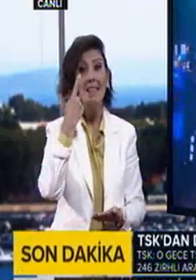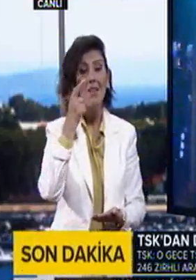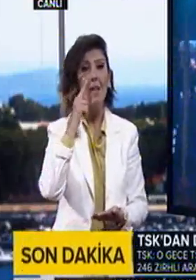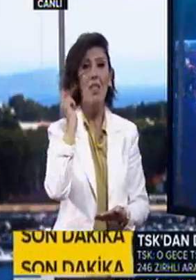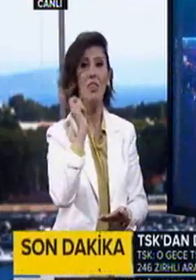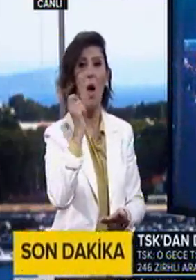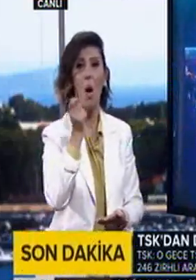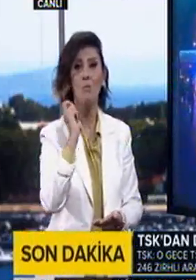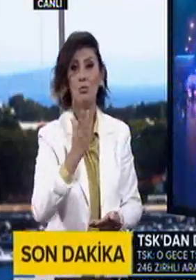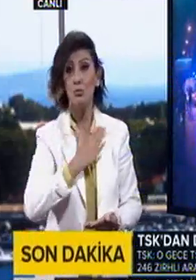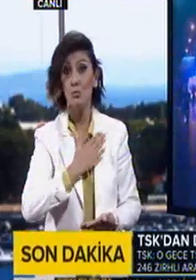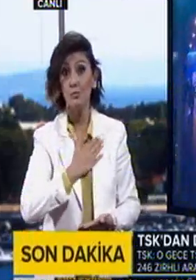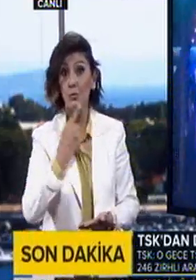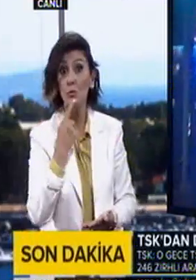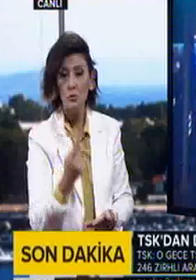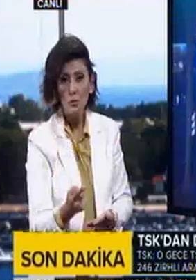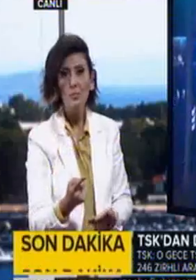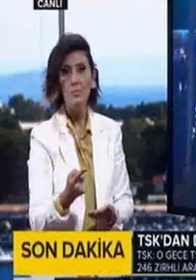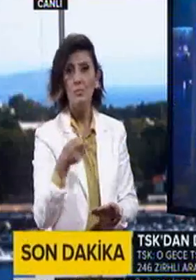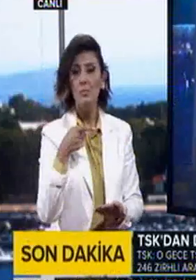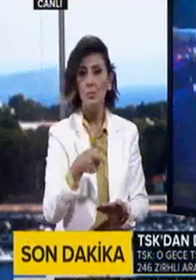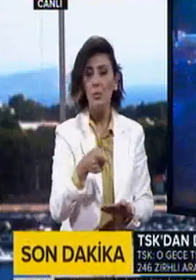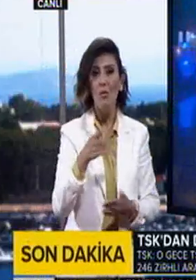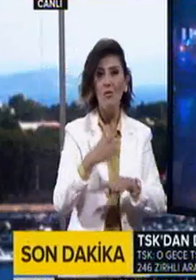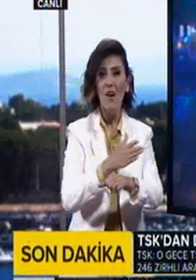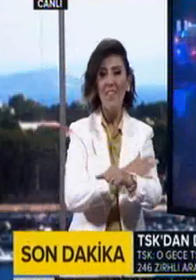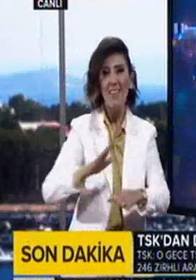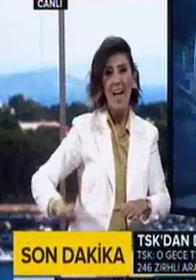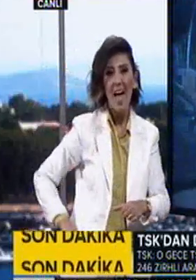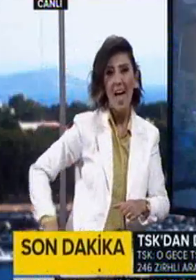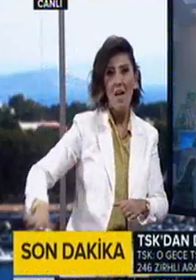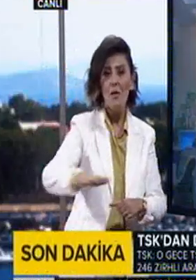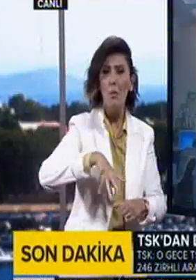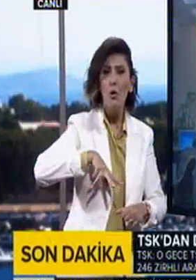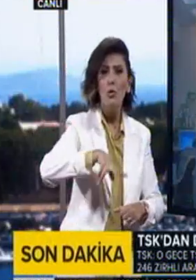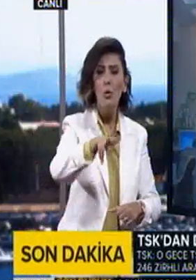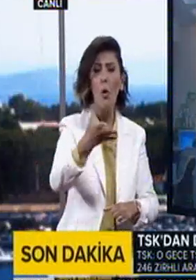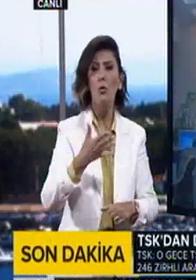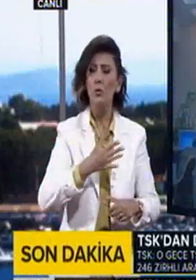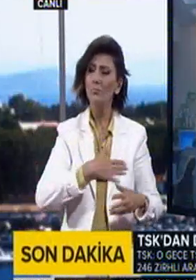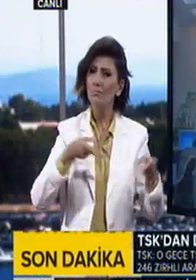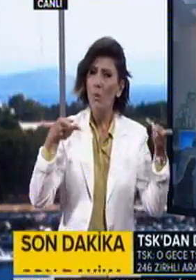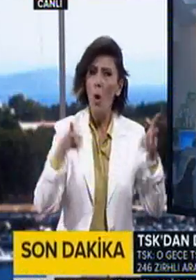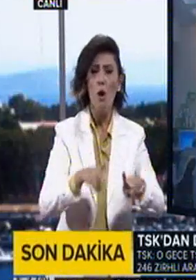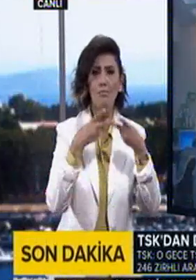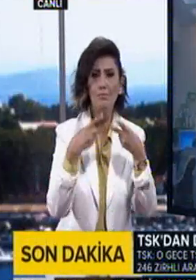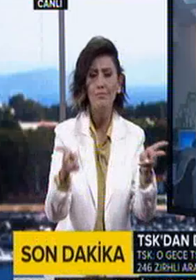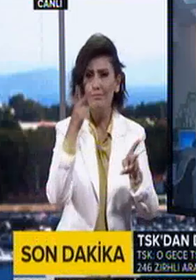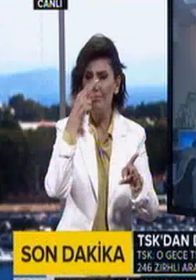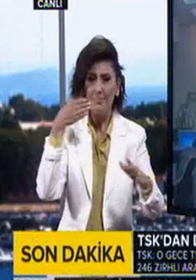namusumuzdur. Bu düsturla yola çıkmış olan bu vatanın evlatları bu yolda gözünü kırpmadan canlarını seve seve